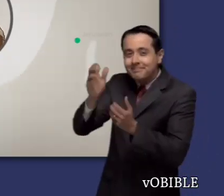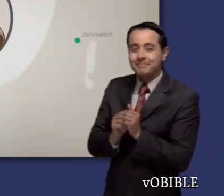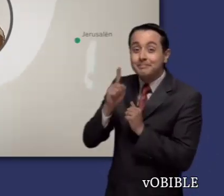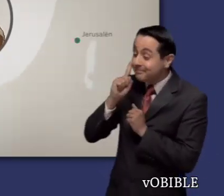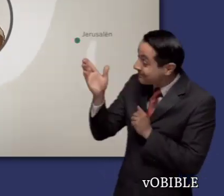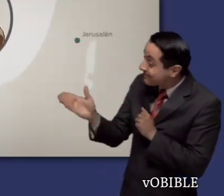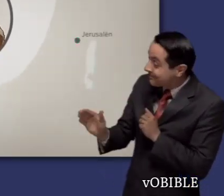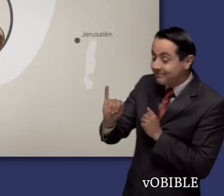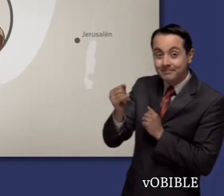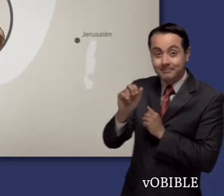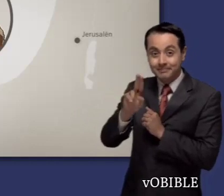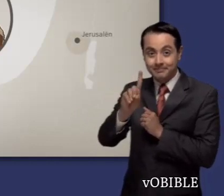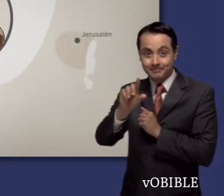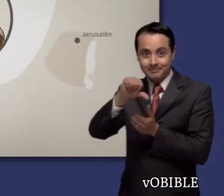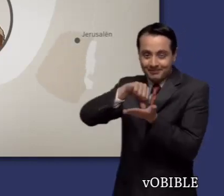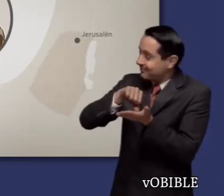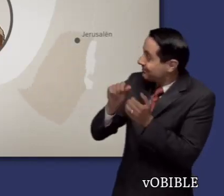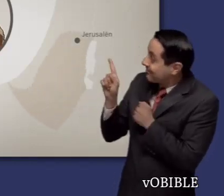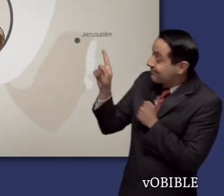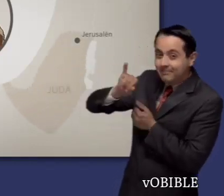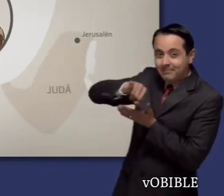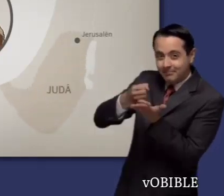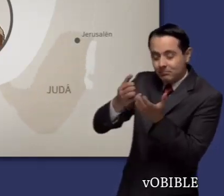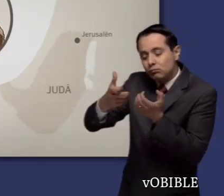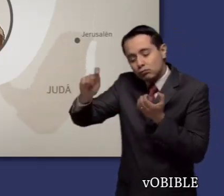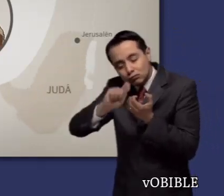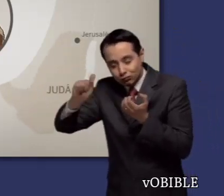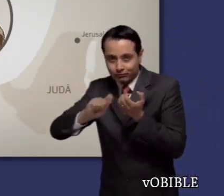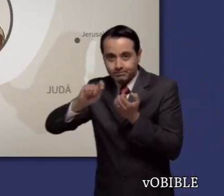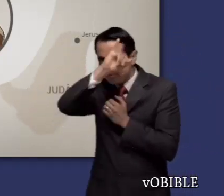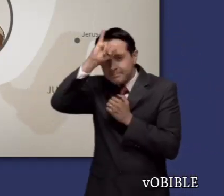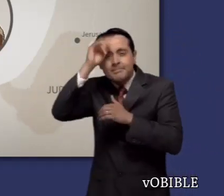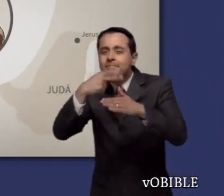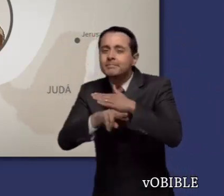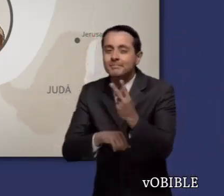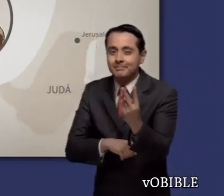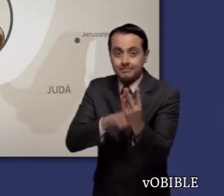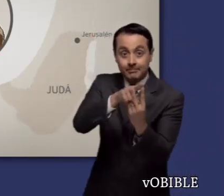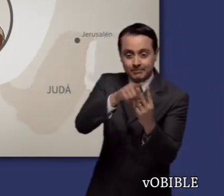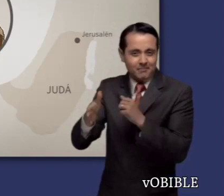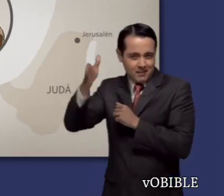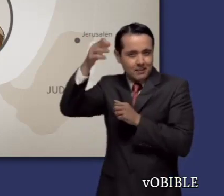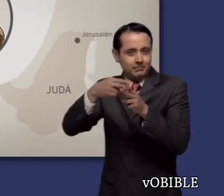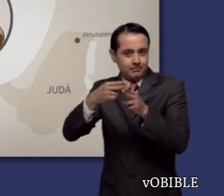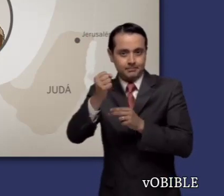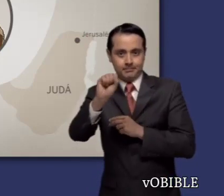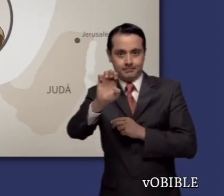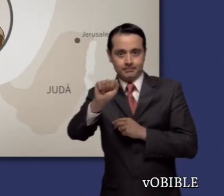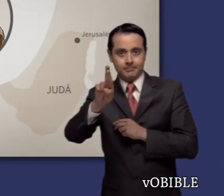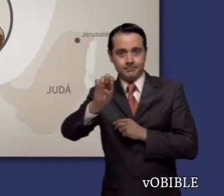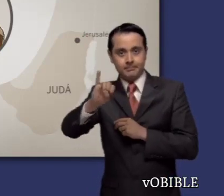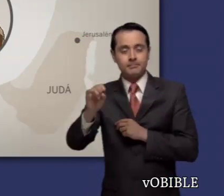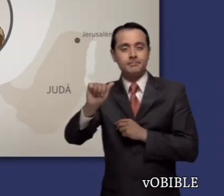cuando vivía en Jerusalén, la capital de Judá, el reino formado por dos tribus. Tuvo dos hijos,